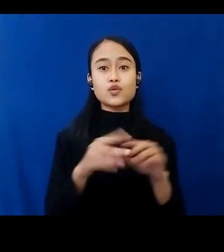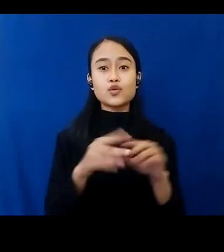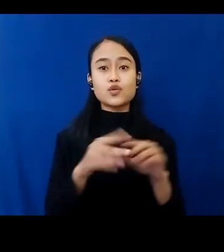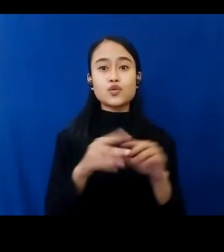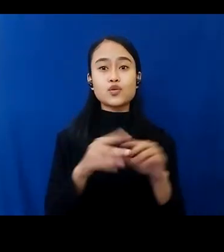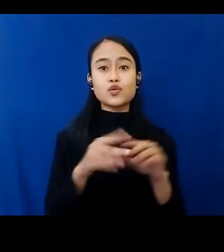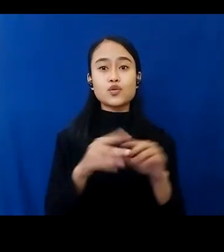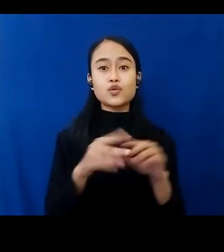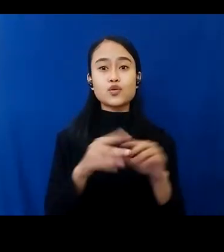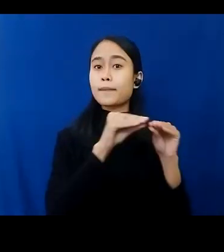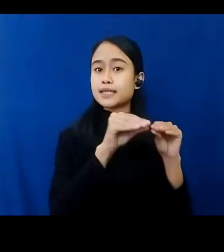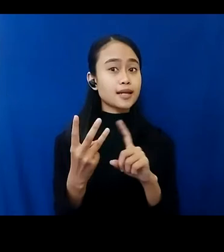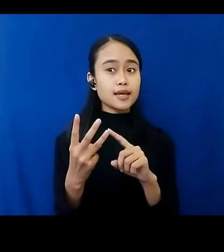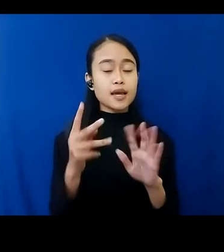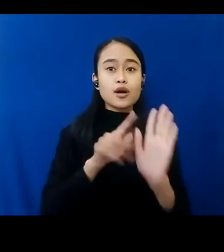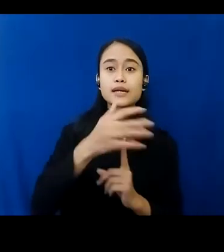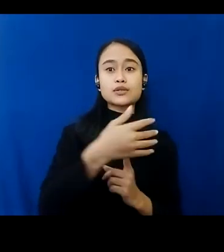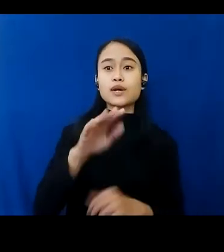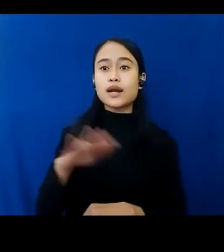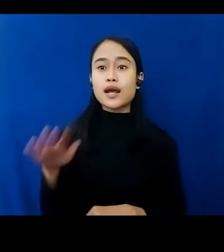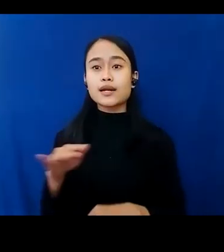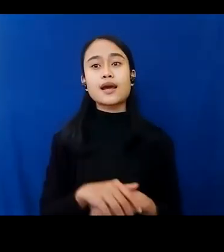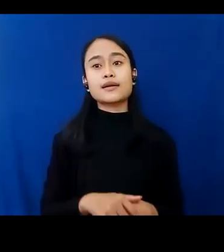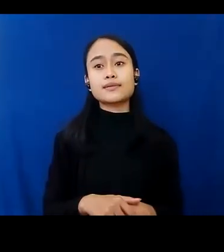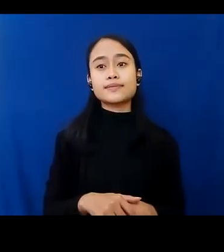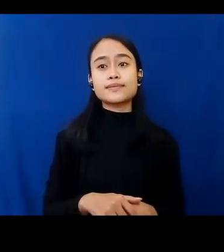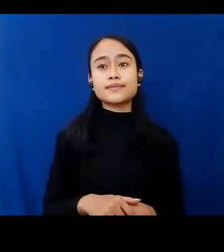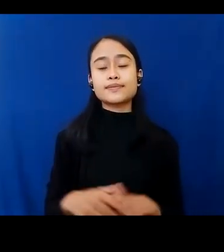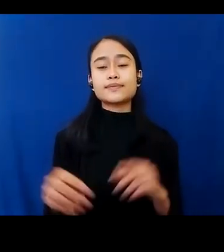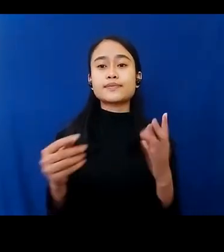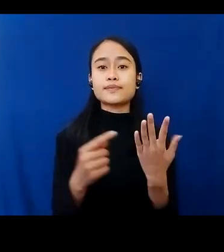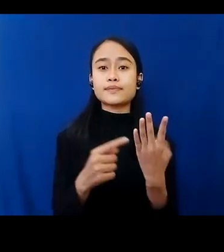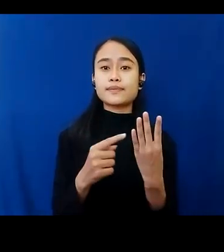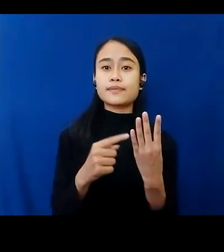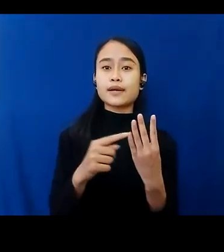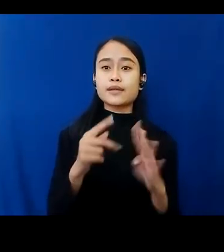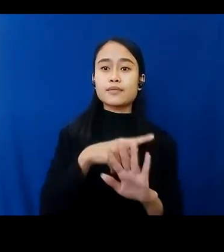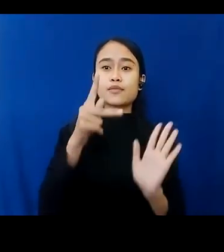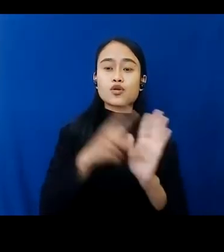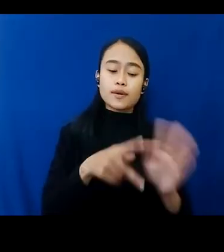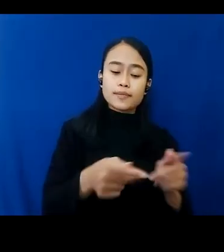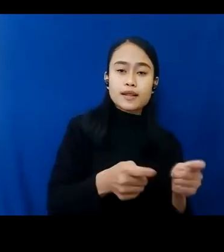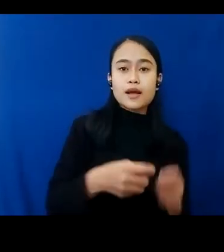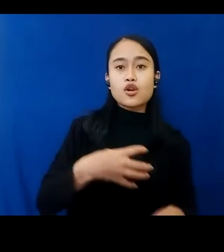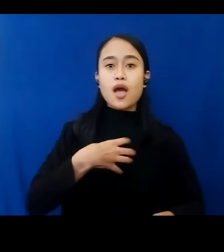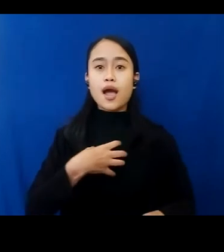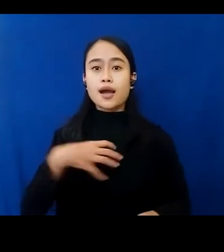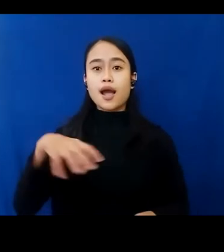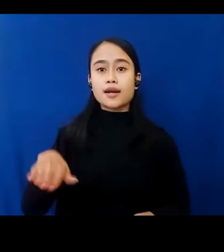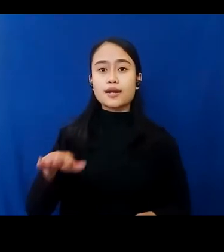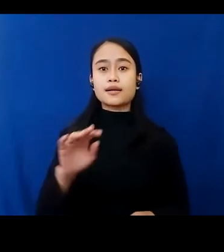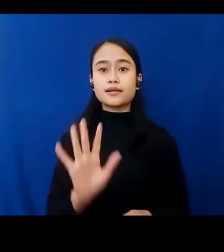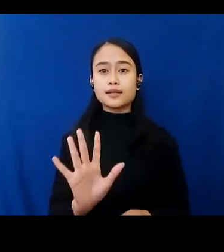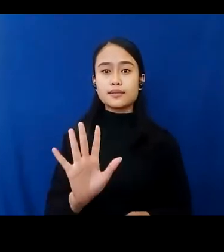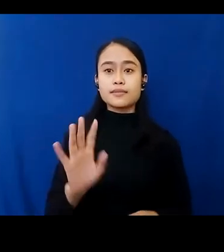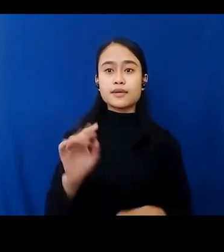perlindungan anak empat, program tata kelola hak anak dan lima, program humanitarian atau kemanusiaan